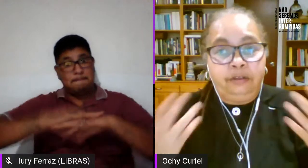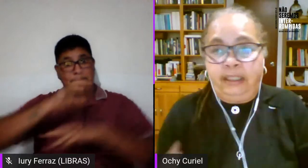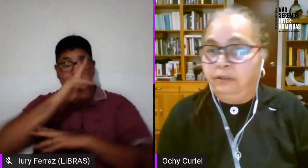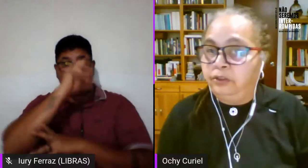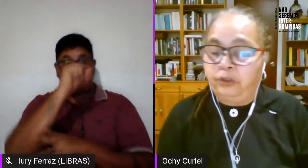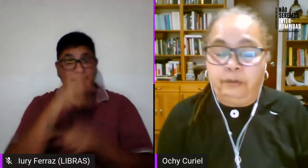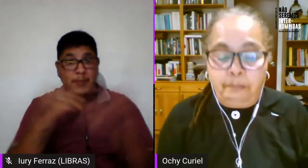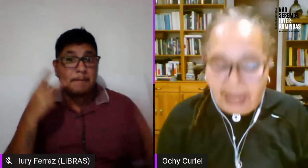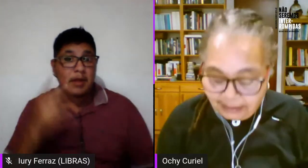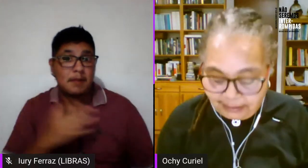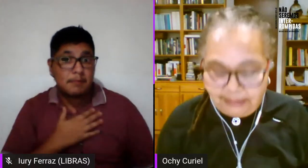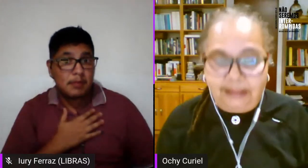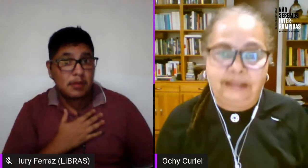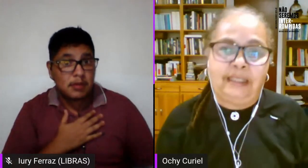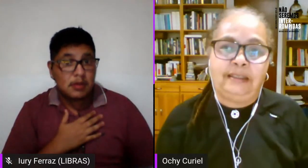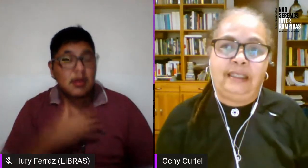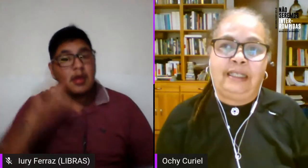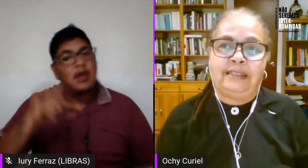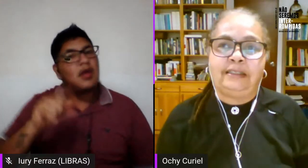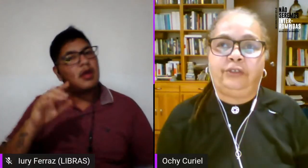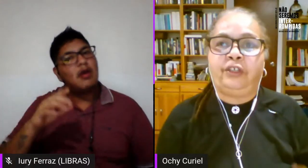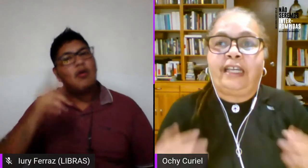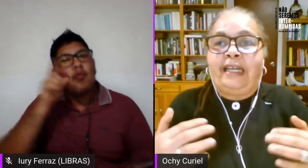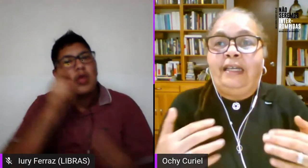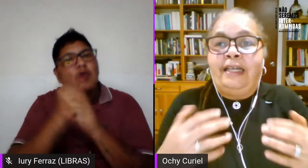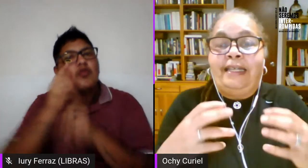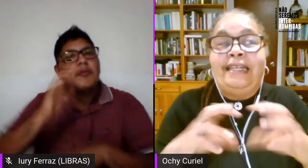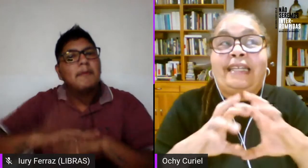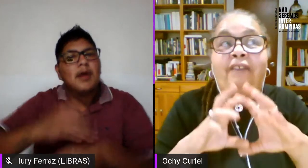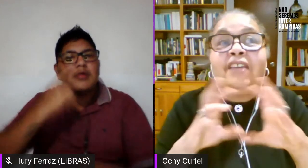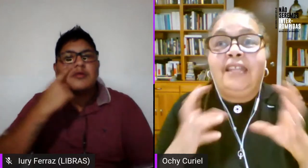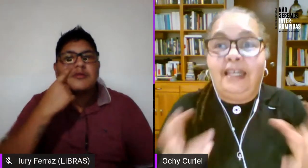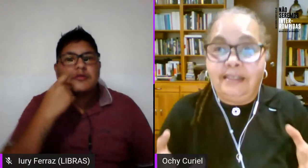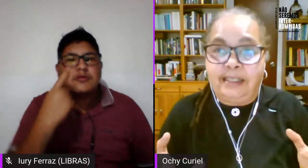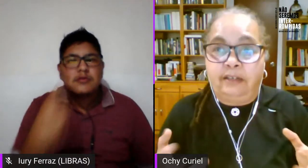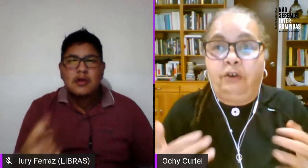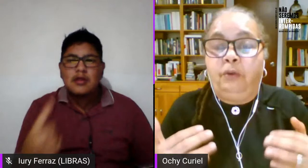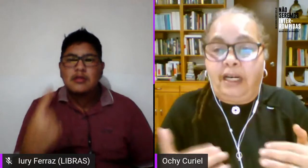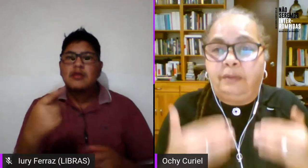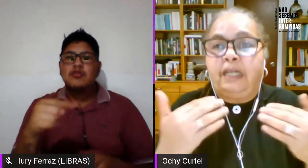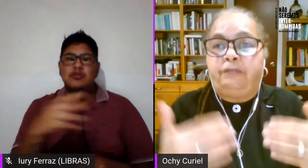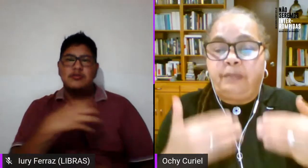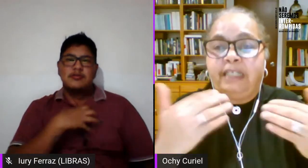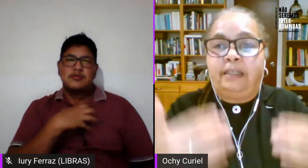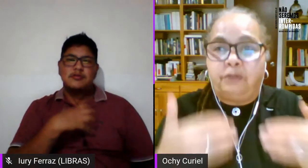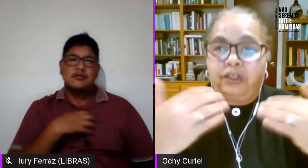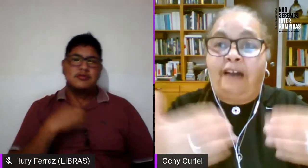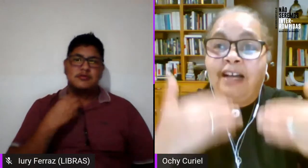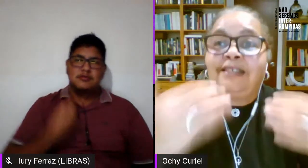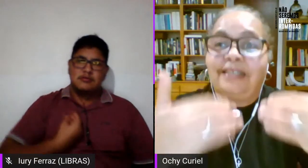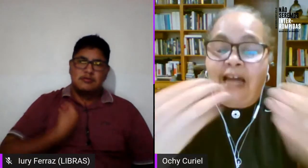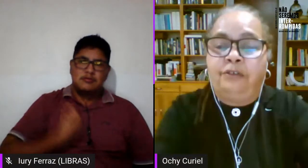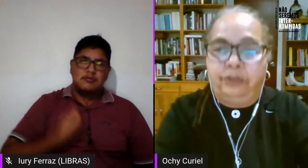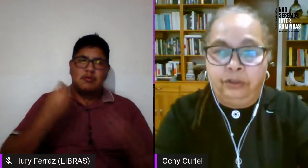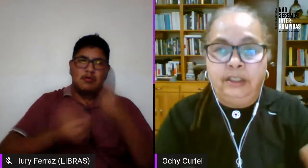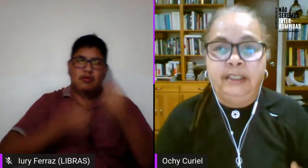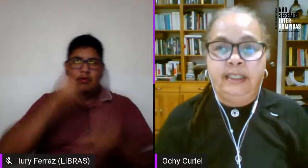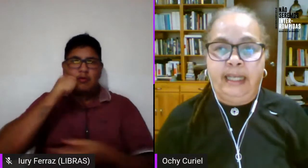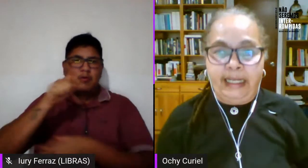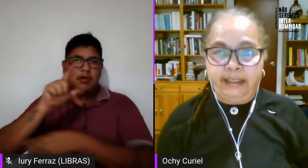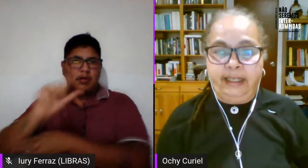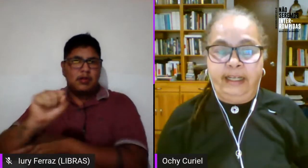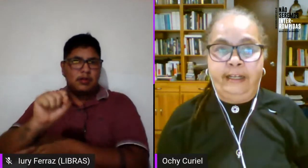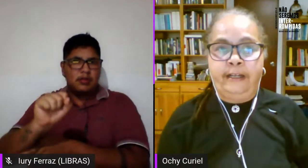mí ha sido el encuentro más interesante en el sentido y que evidencia como la leviana feminista hemos avanzado ¿no?